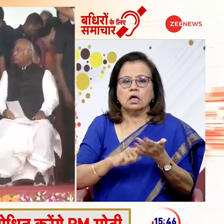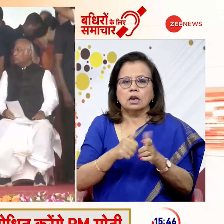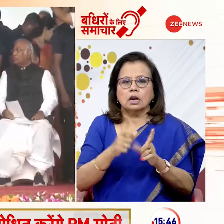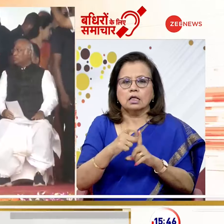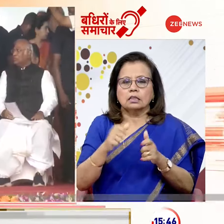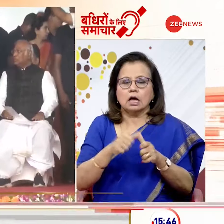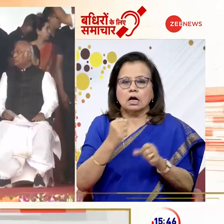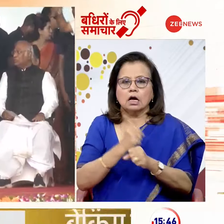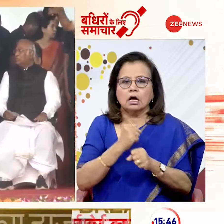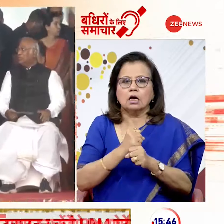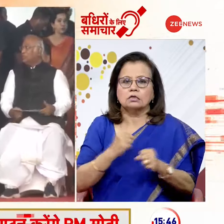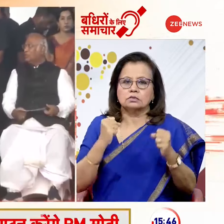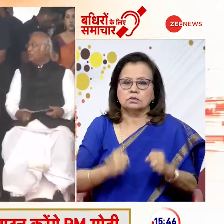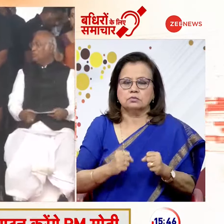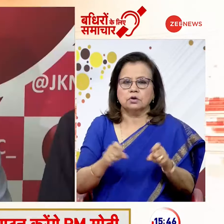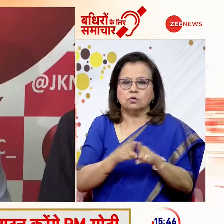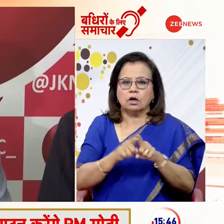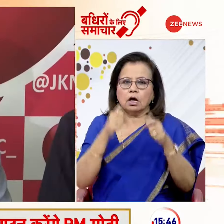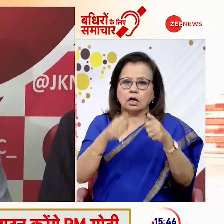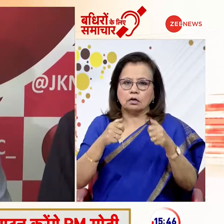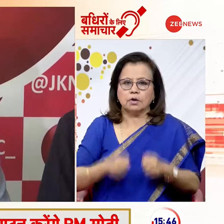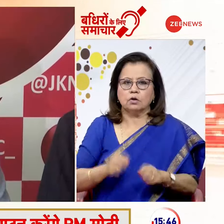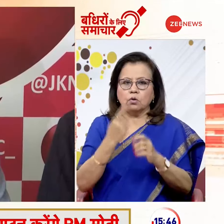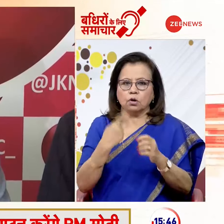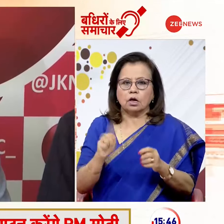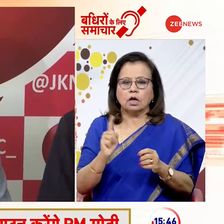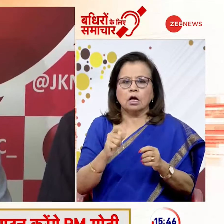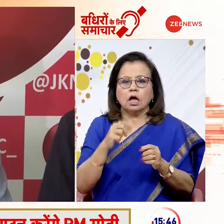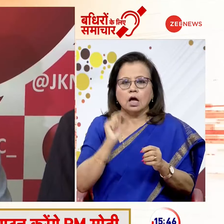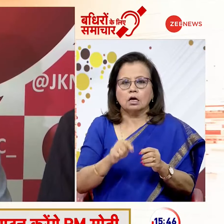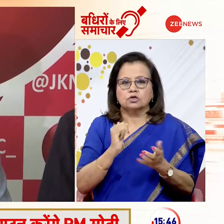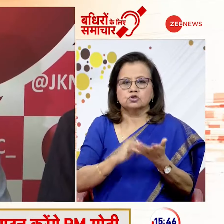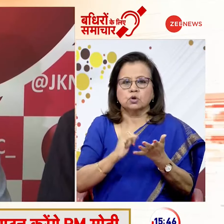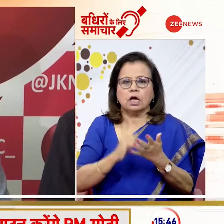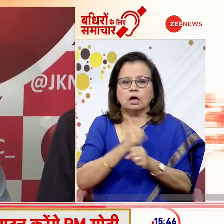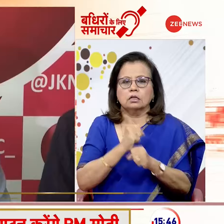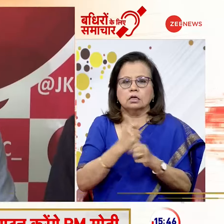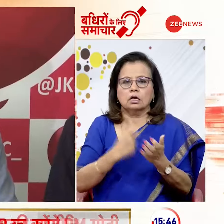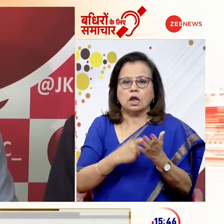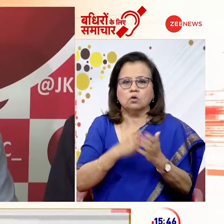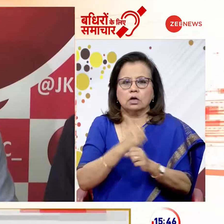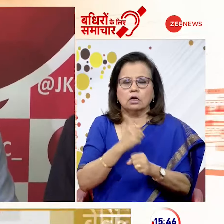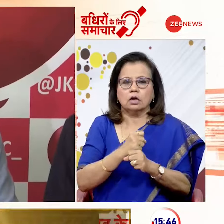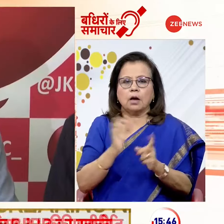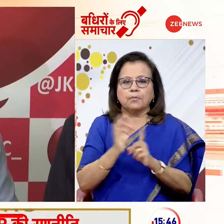उनका समझोता हो गया है उन्होंने कहा कि अगर सूनिया गांधी राहुल गांधी या प्रियंका गांधी